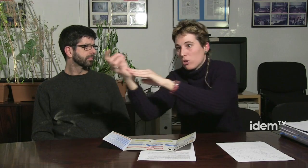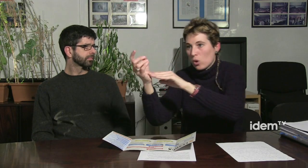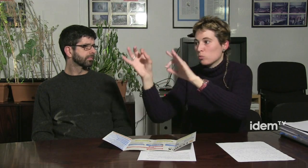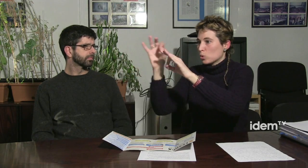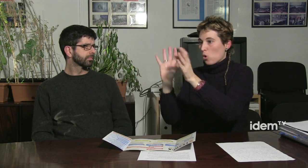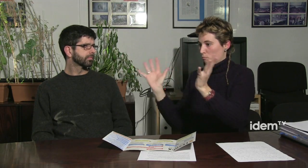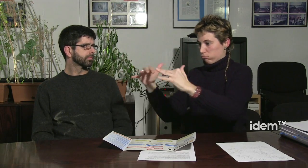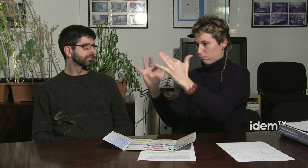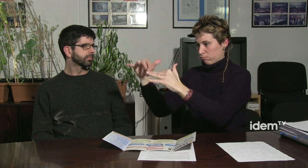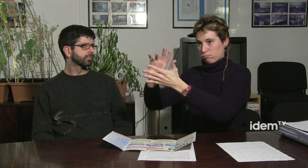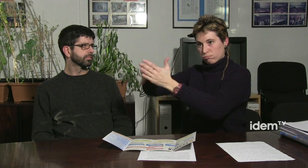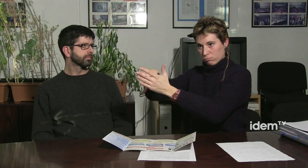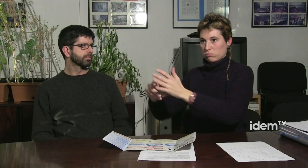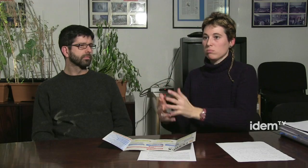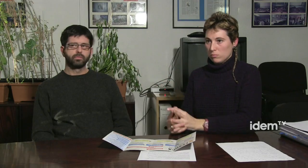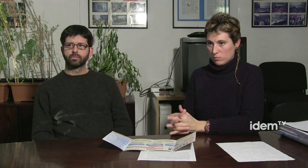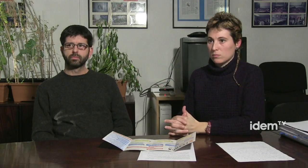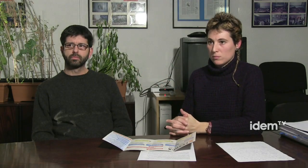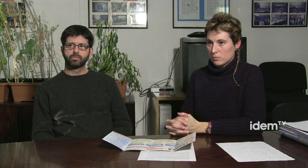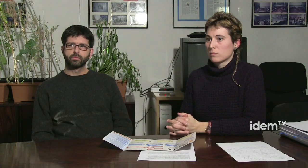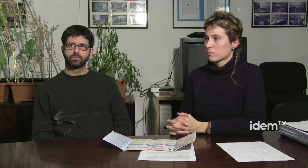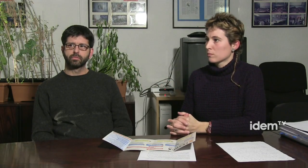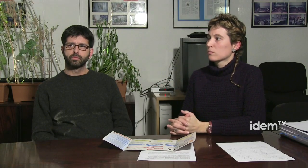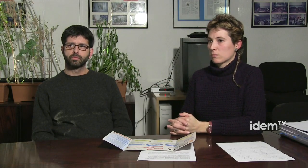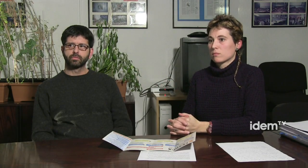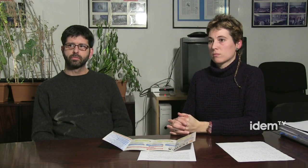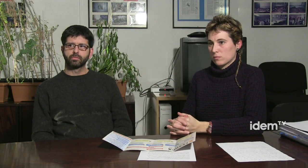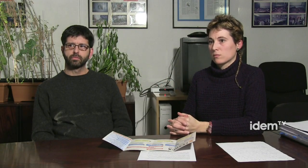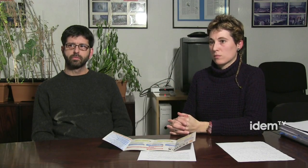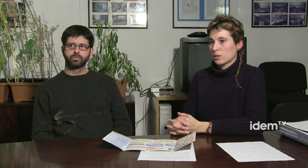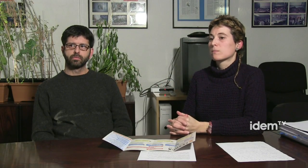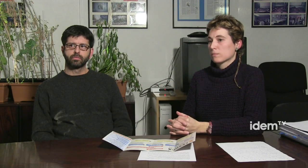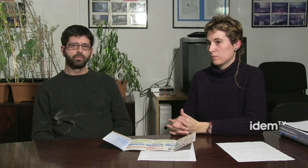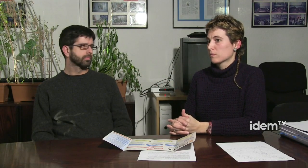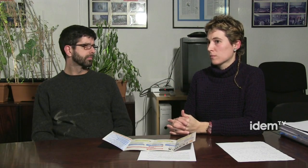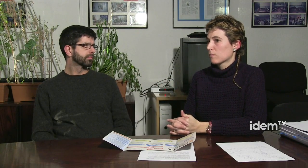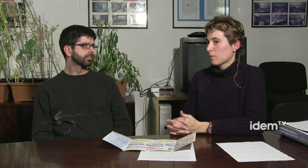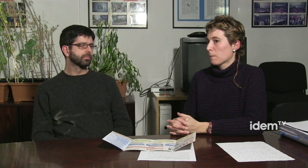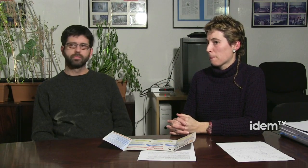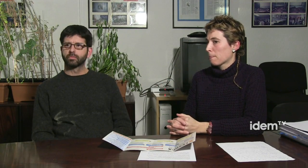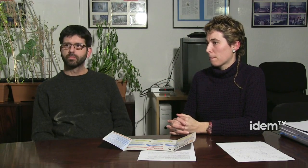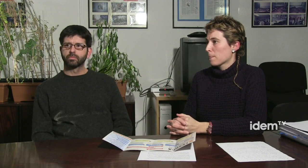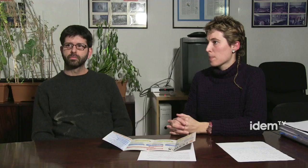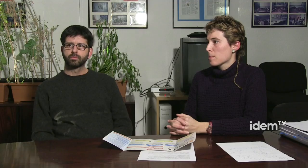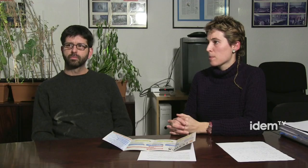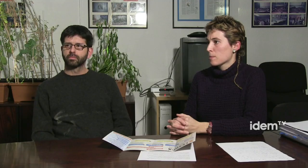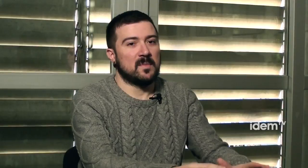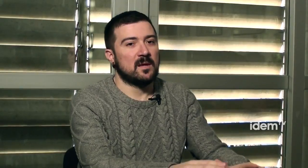a Nolot, llavors, es van associant en associacions més grans. I finalment,